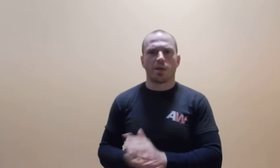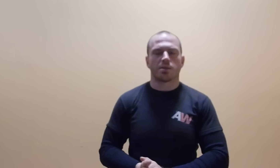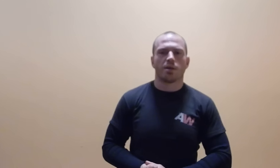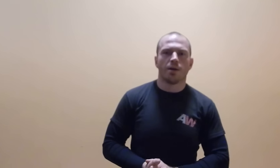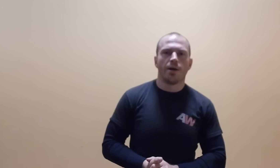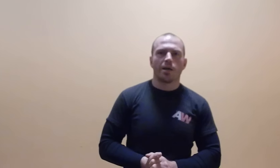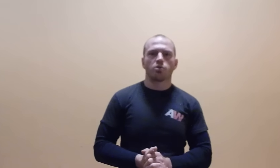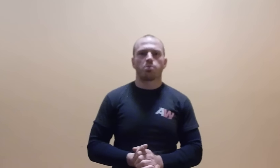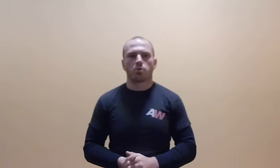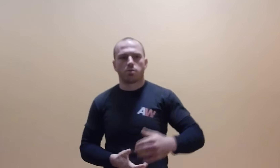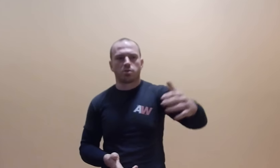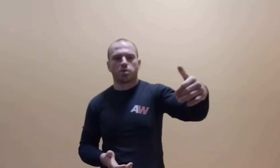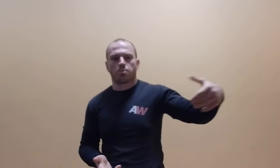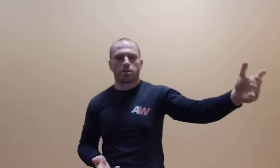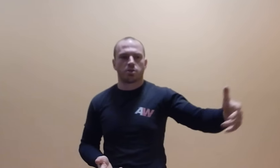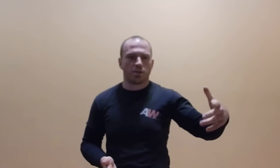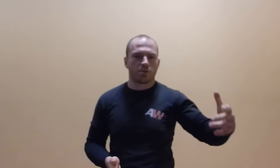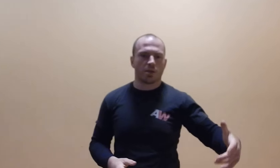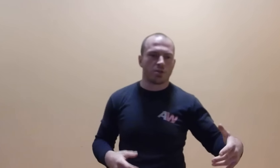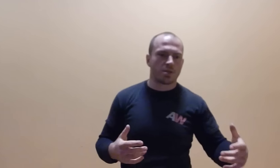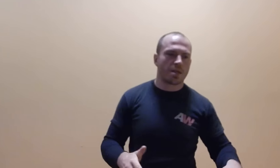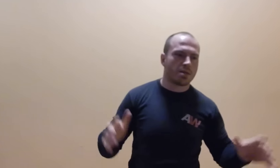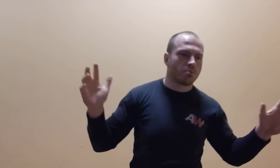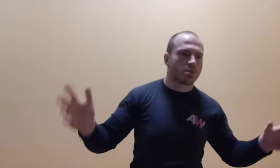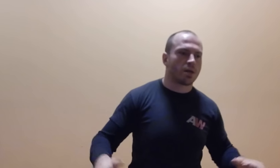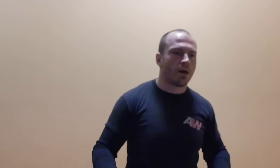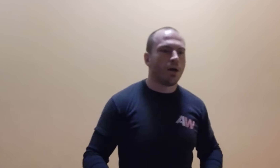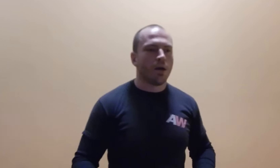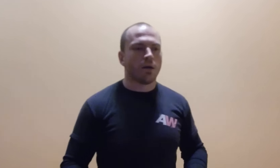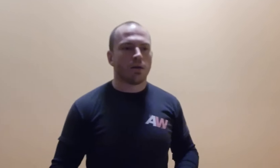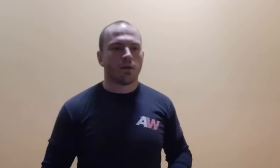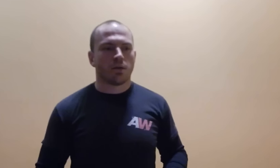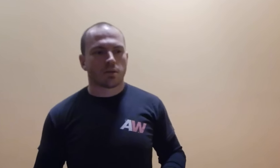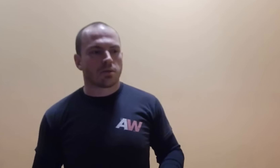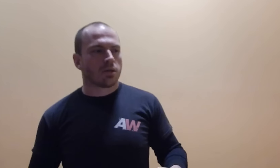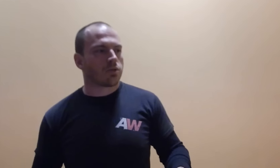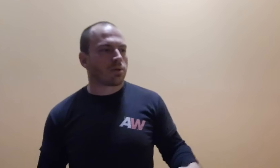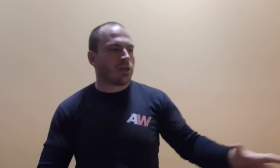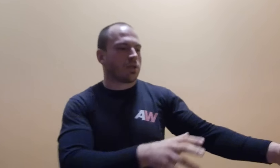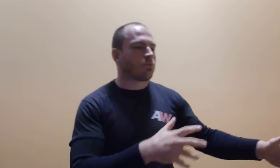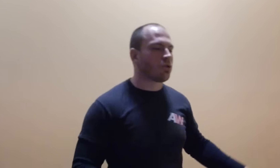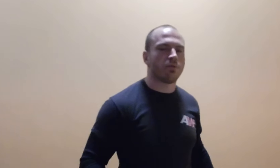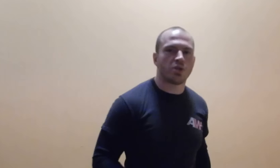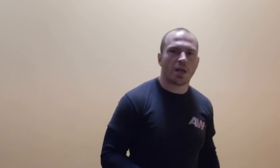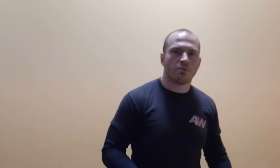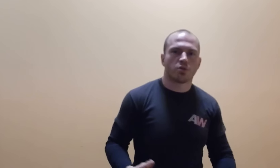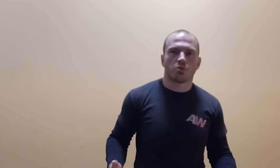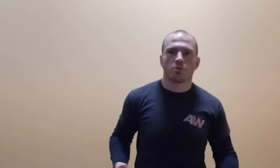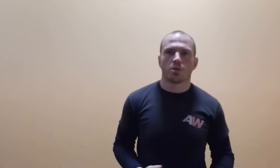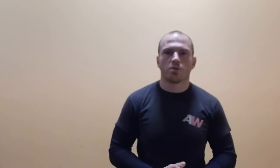nas, a co dopiero gdzieś tam jest jakiś stres, muzyka, jak sobie tańczę, tam coś się wydzierają, wykrzykują, nie idzie